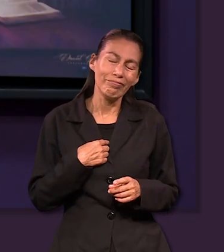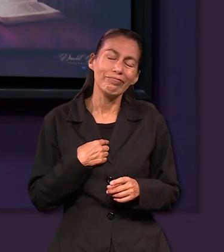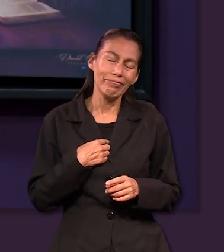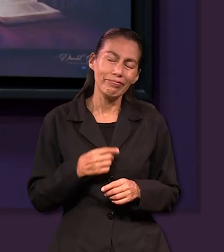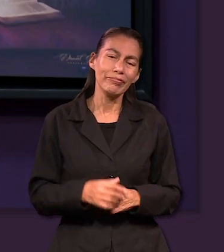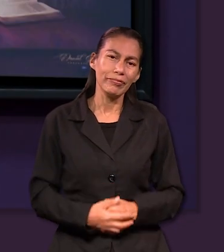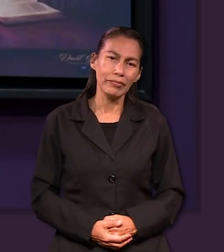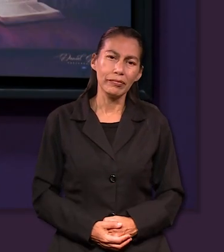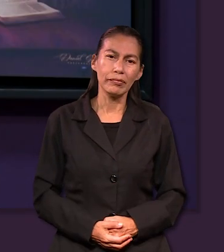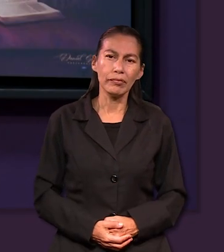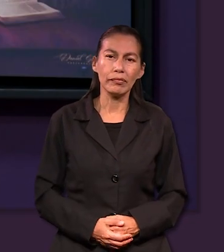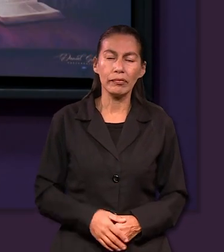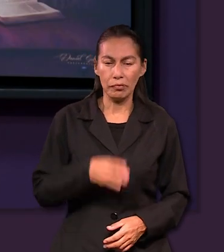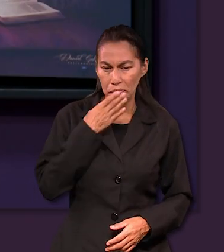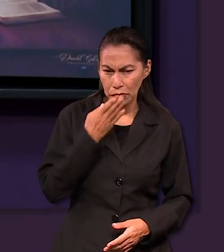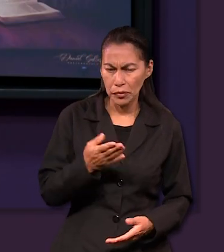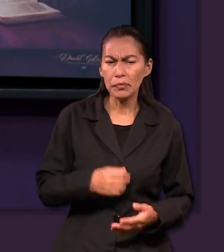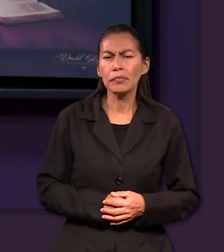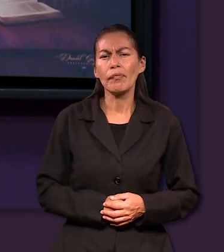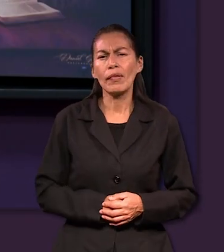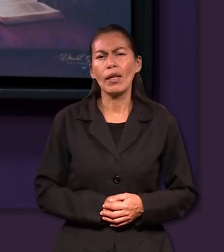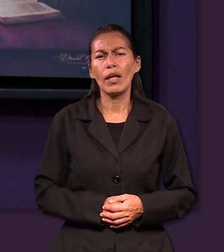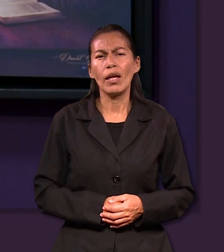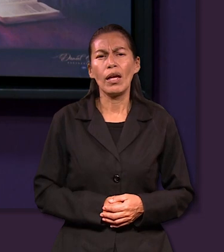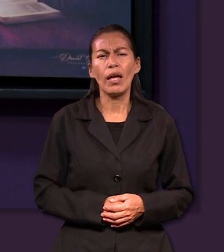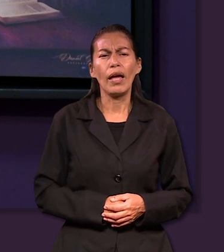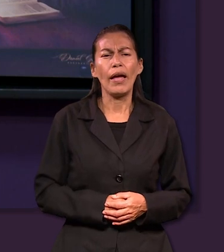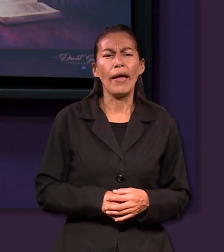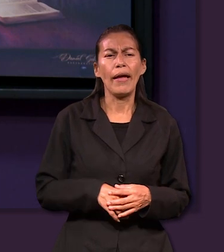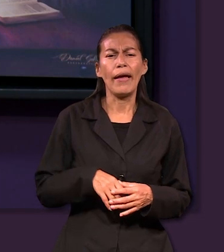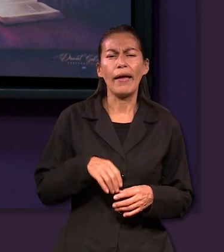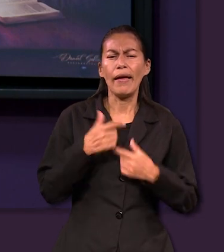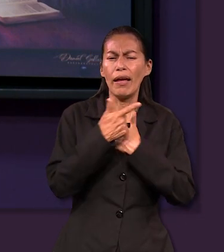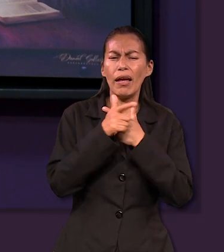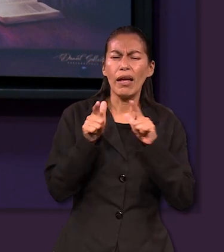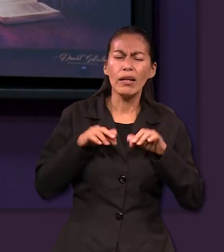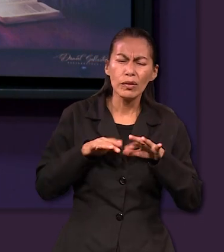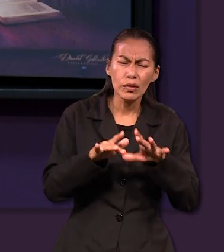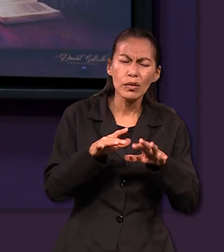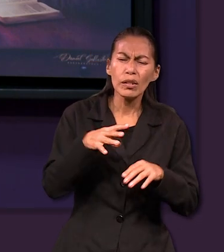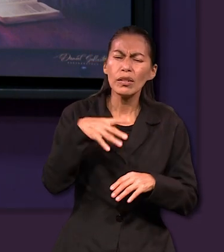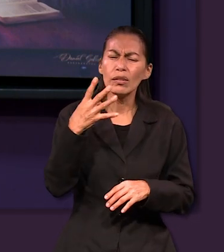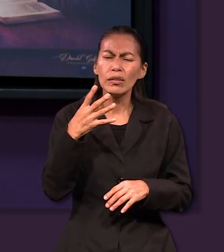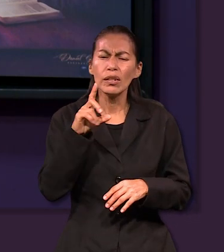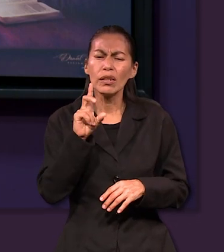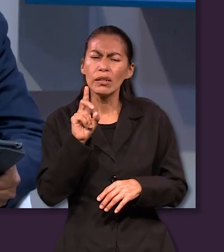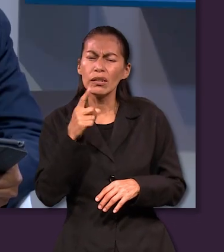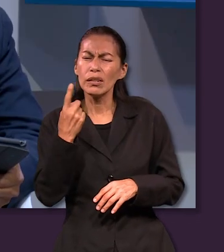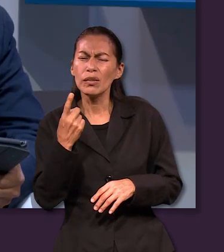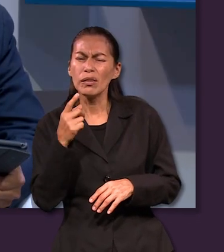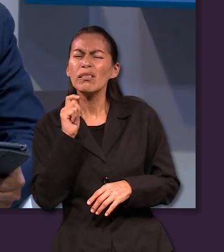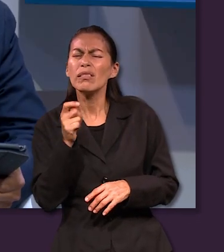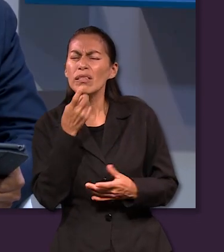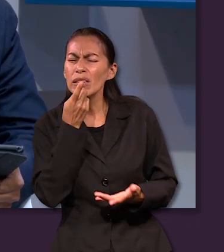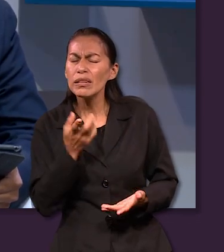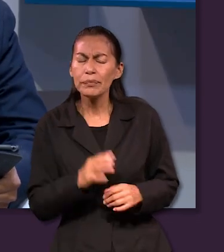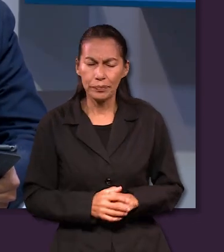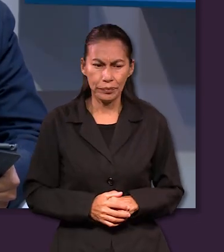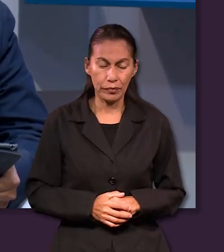es ahí a lo mejor donde yo hubiese dudado si hubiera estado en ese lugar. Muy bien. ¿Qué dice Éxodo 14.31?